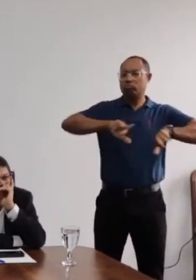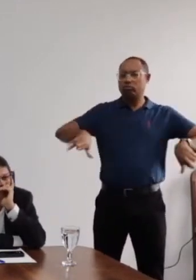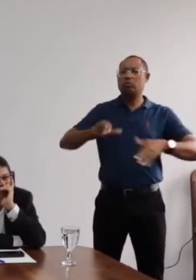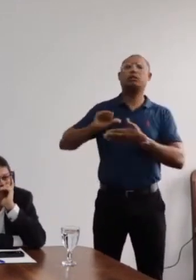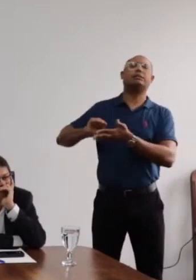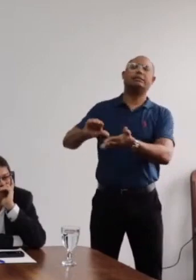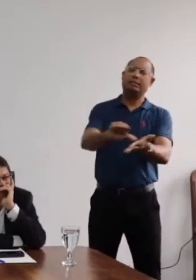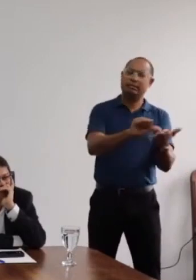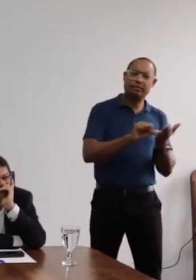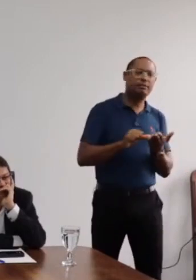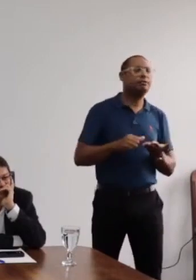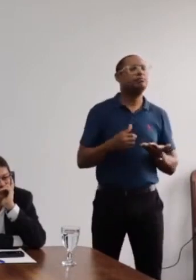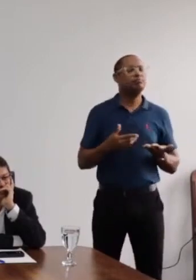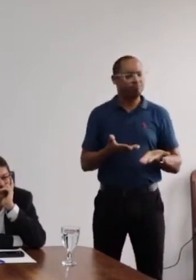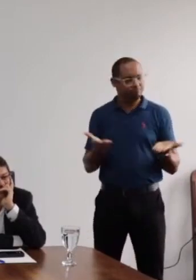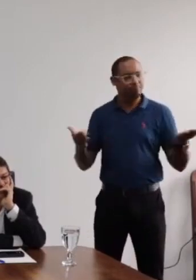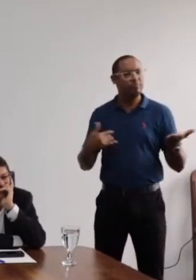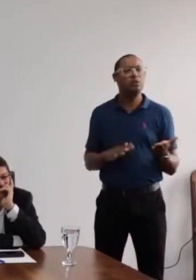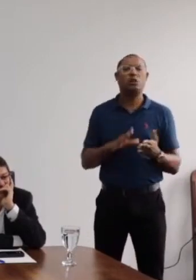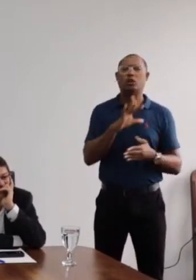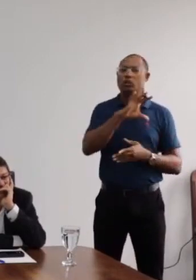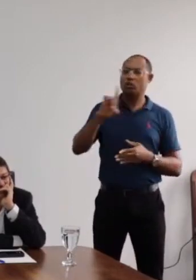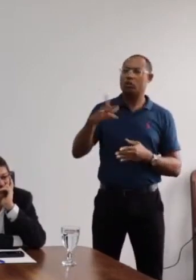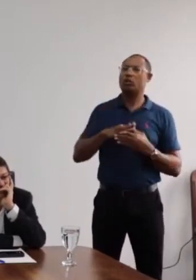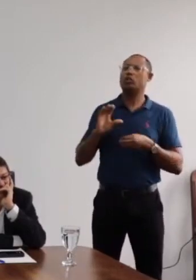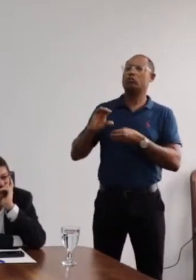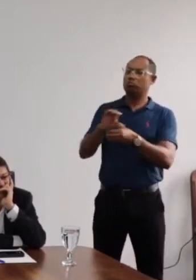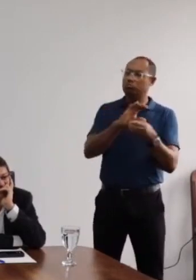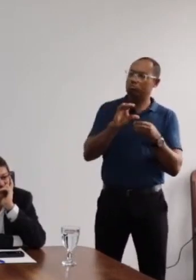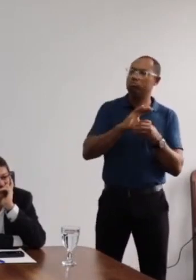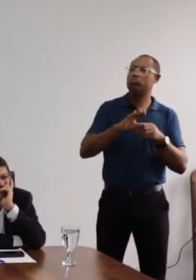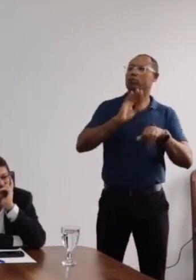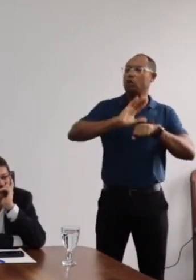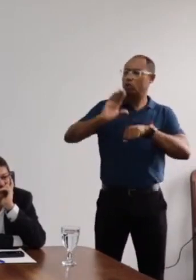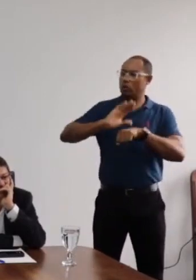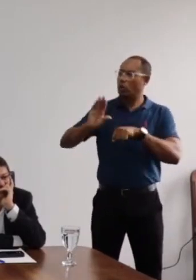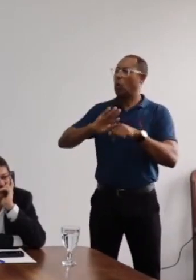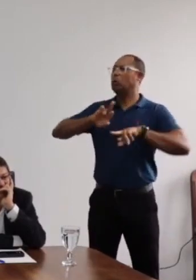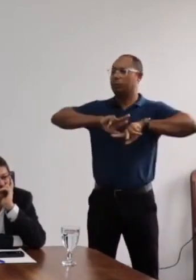centro, coordenações de colegiado de curso,